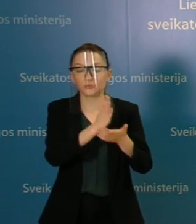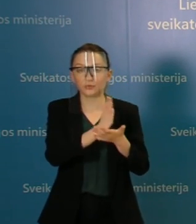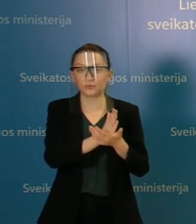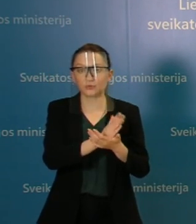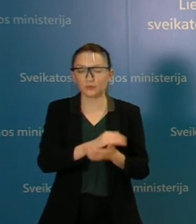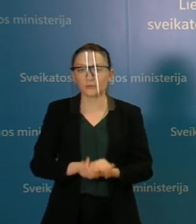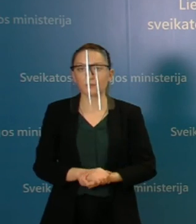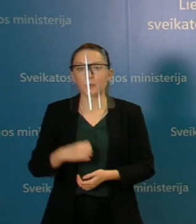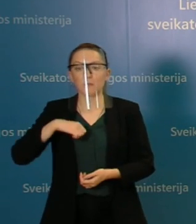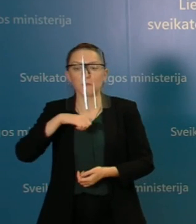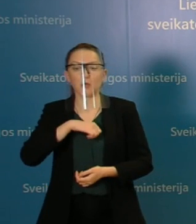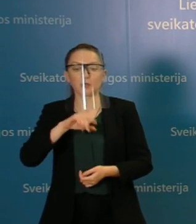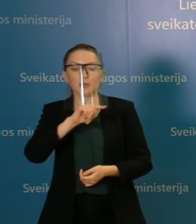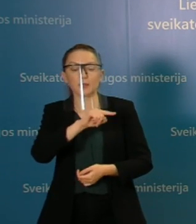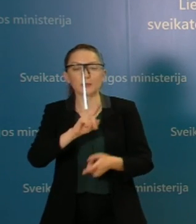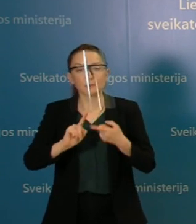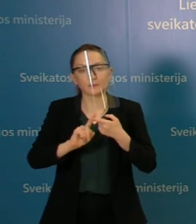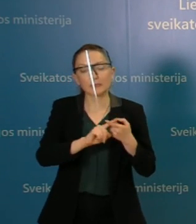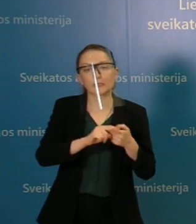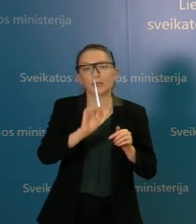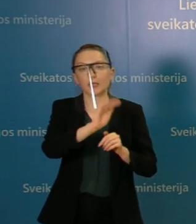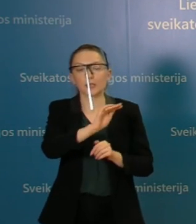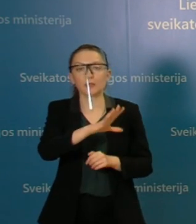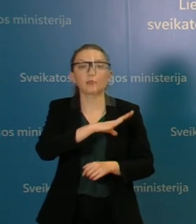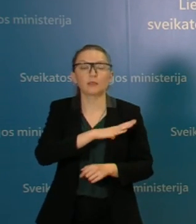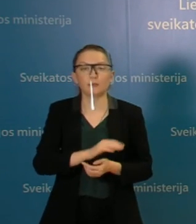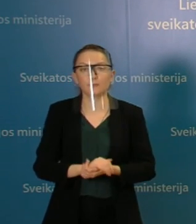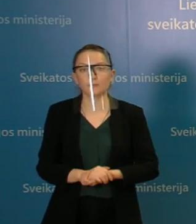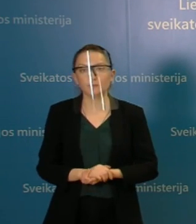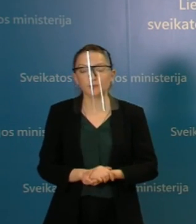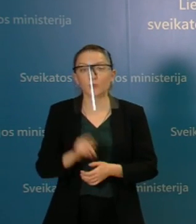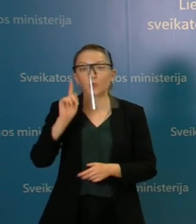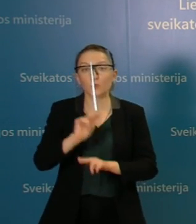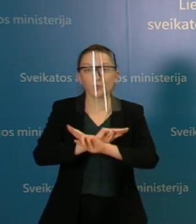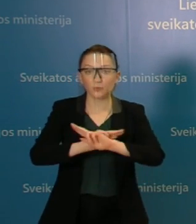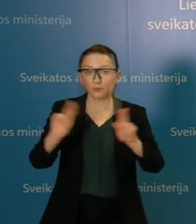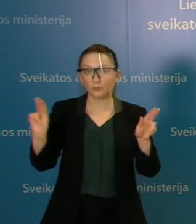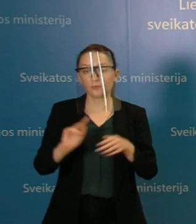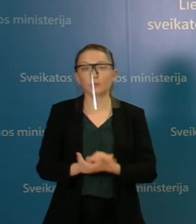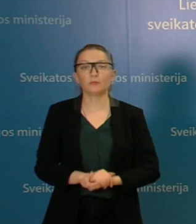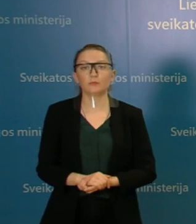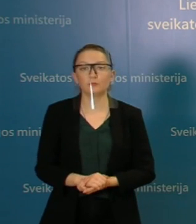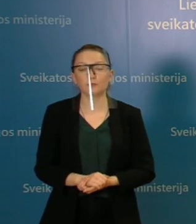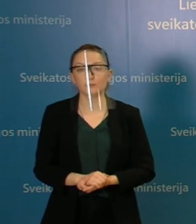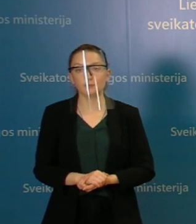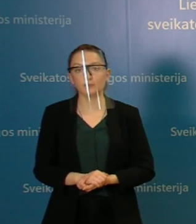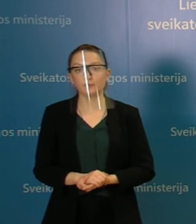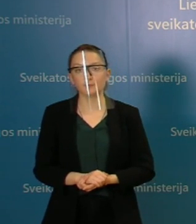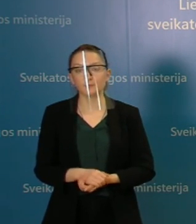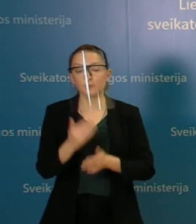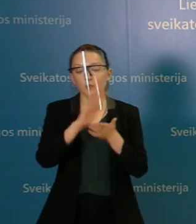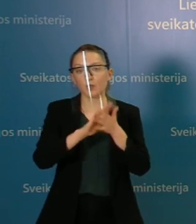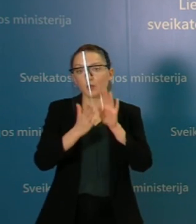patys kažkaip įtakoti tų pajamų skaičiavimo, noriu tik tai priminti, kad tokia